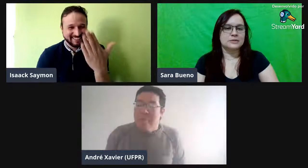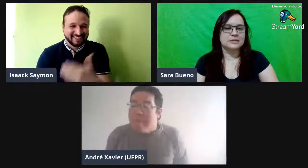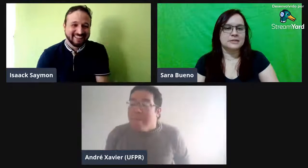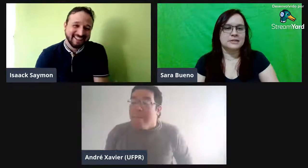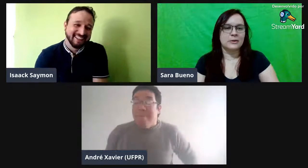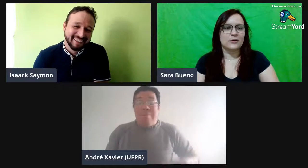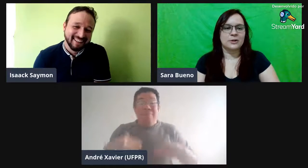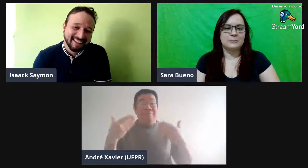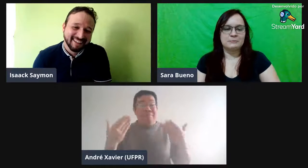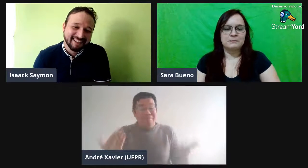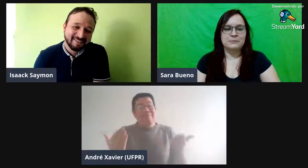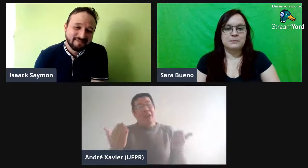se desenrole.